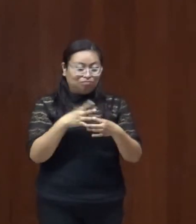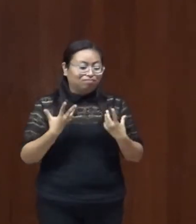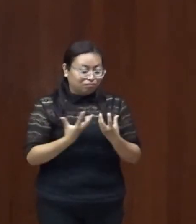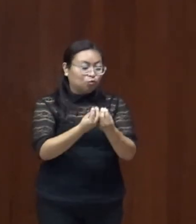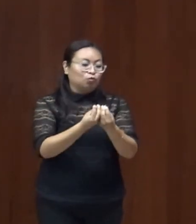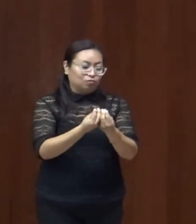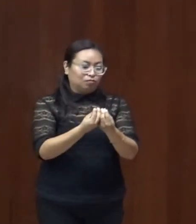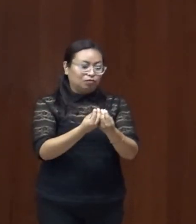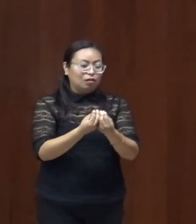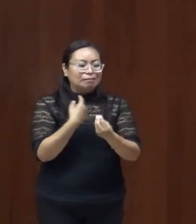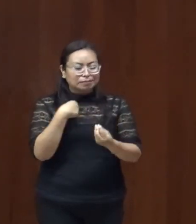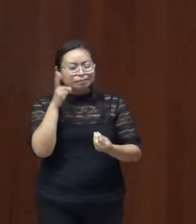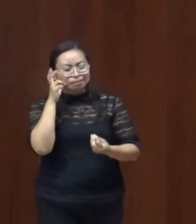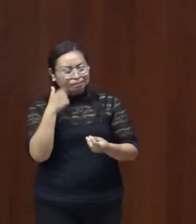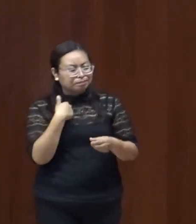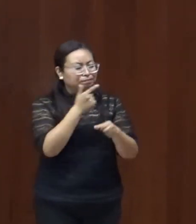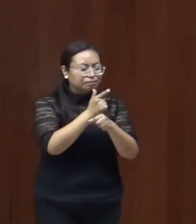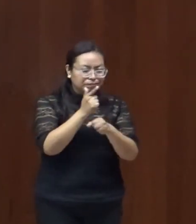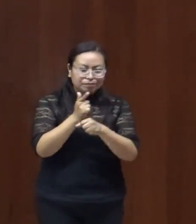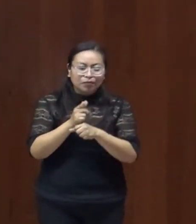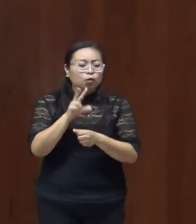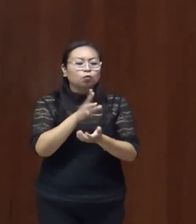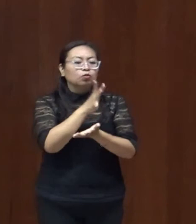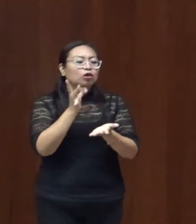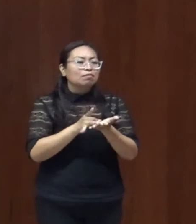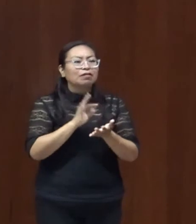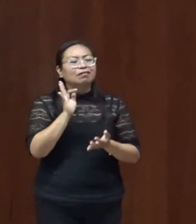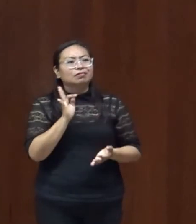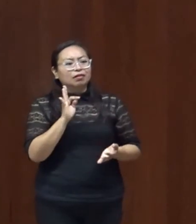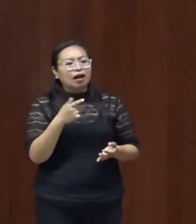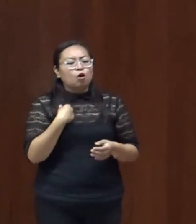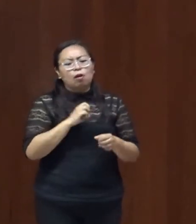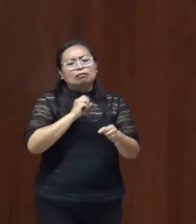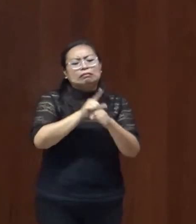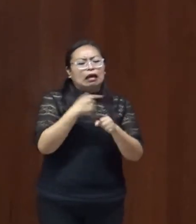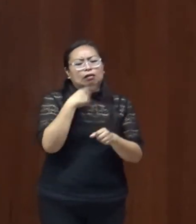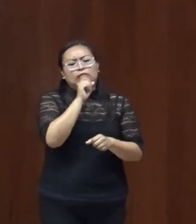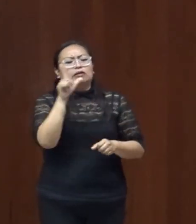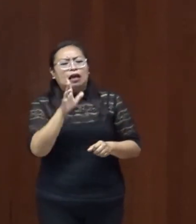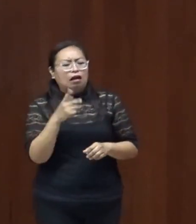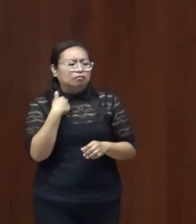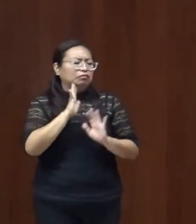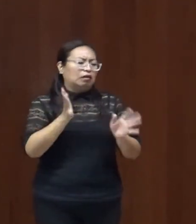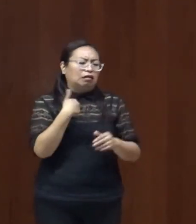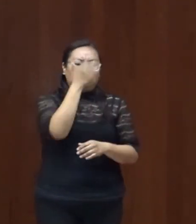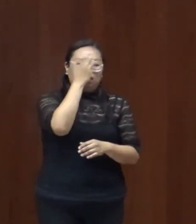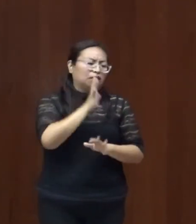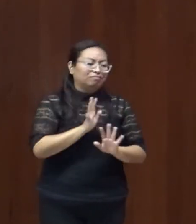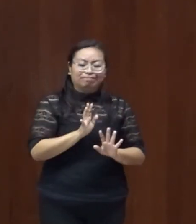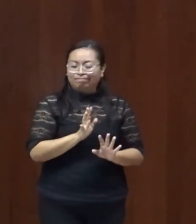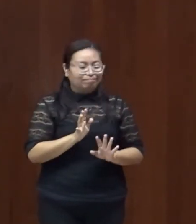escuchando sus voces de ninguna manera los consideramos especialistas que debemos determinar